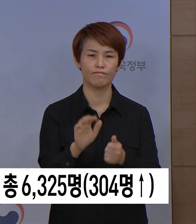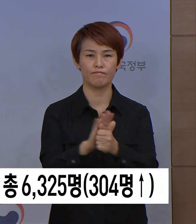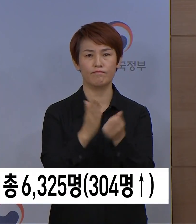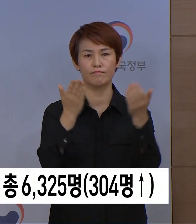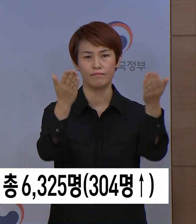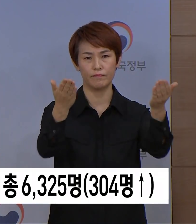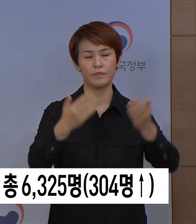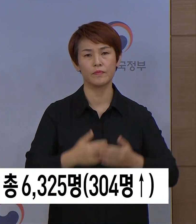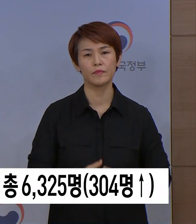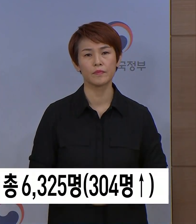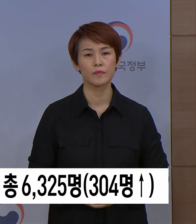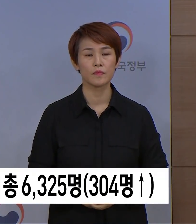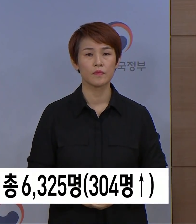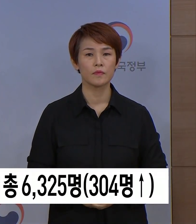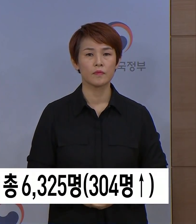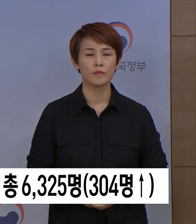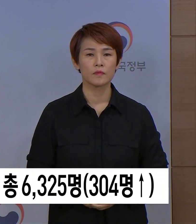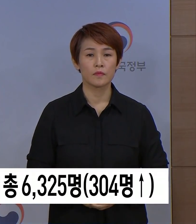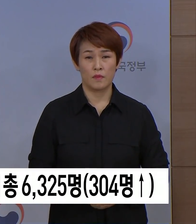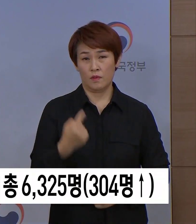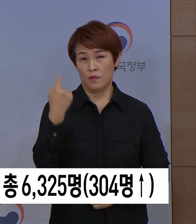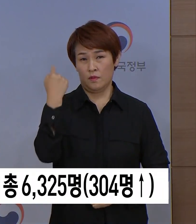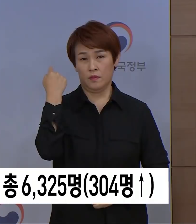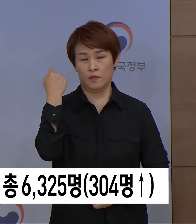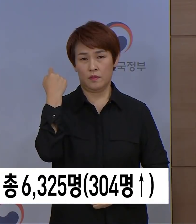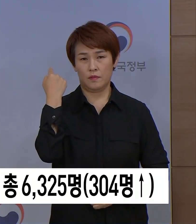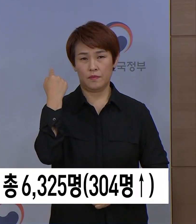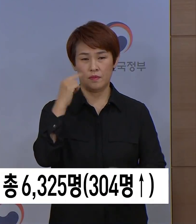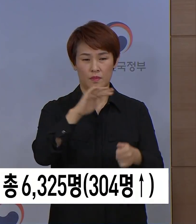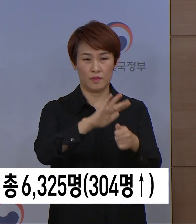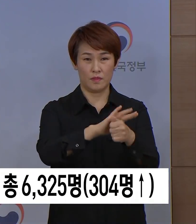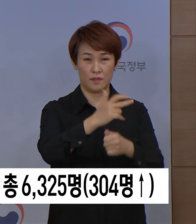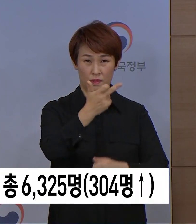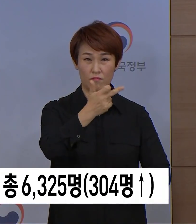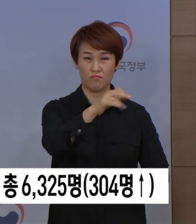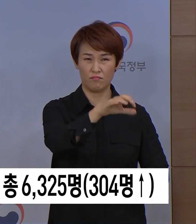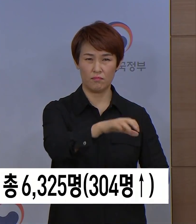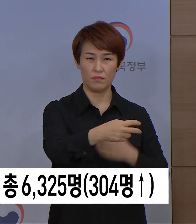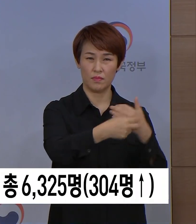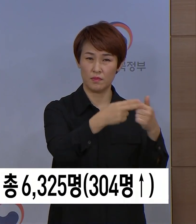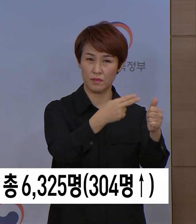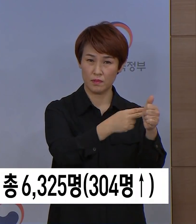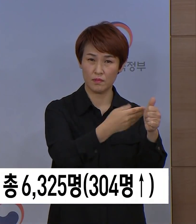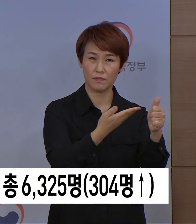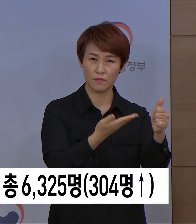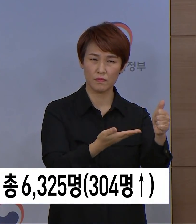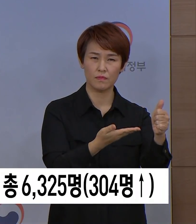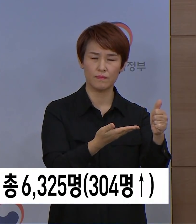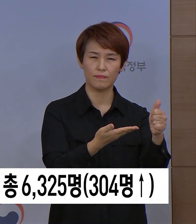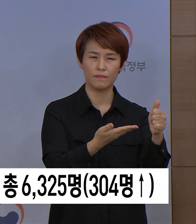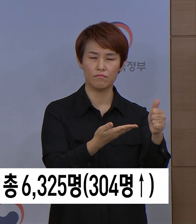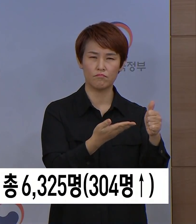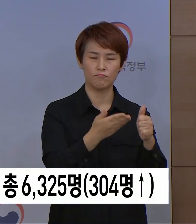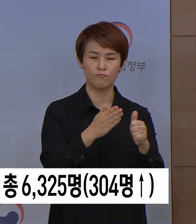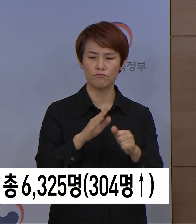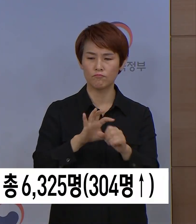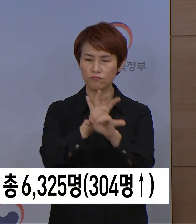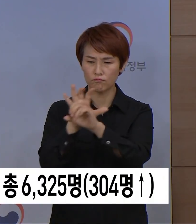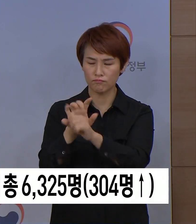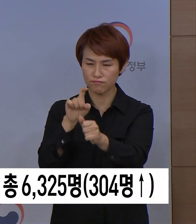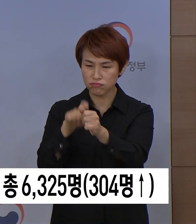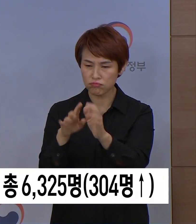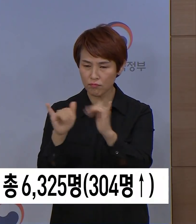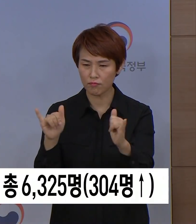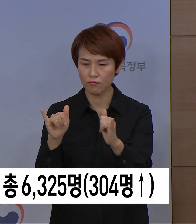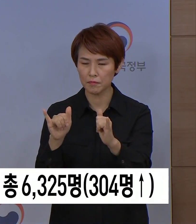어제 경북경산의 의사 선생님 한 분이 코로나19 환자 진료